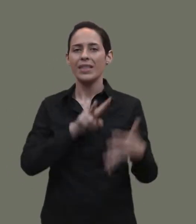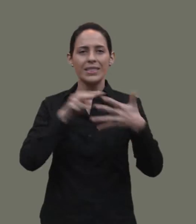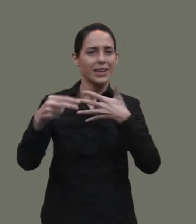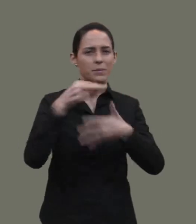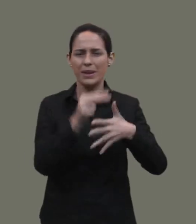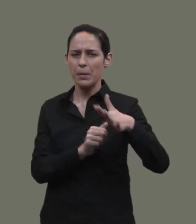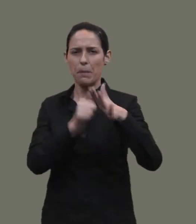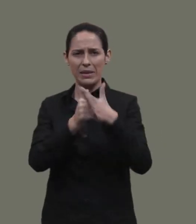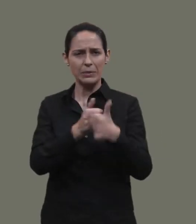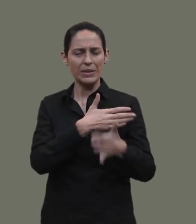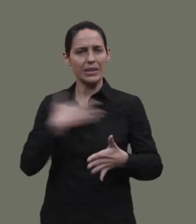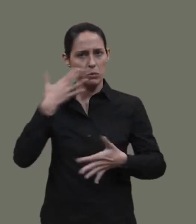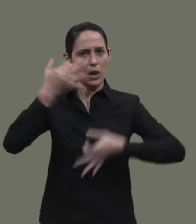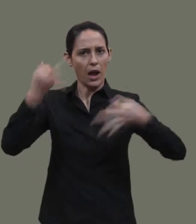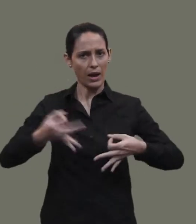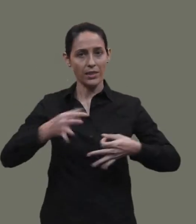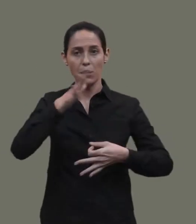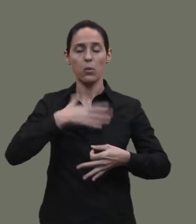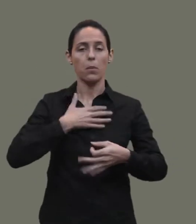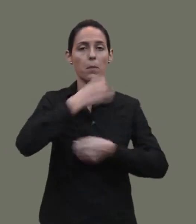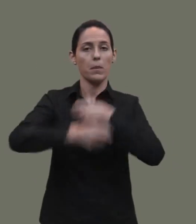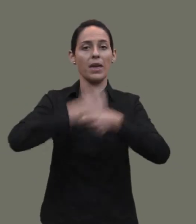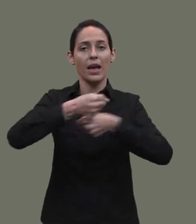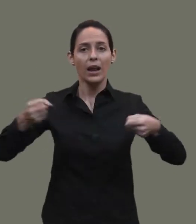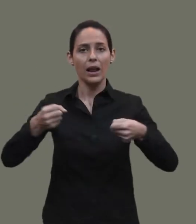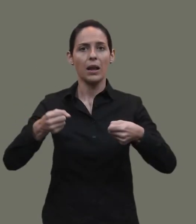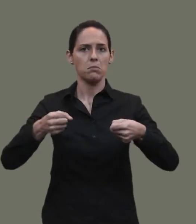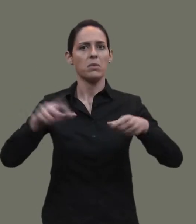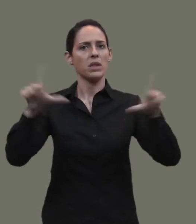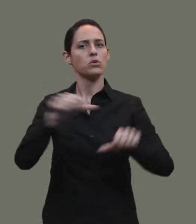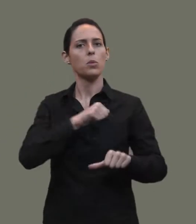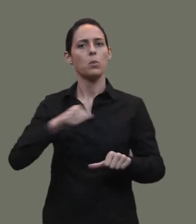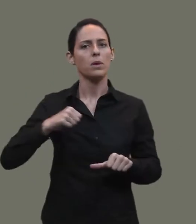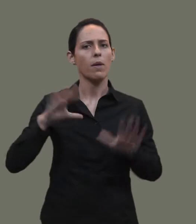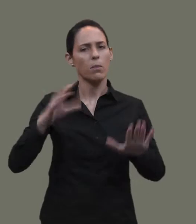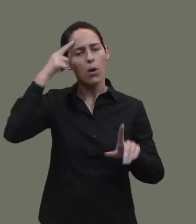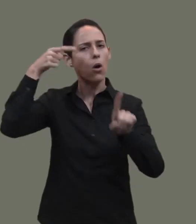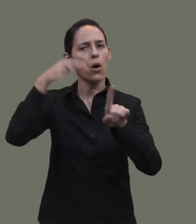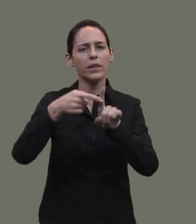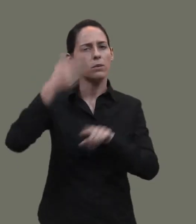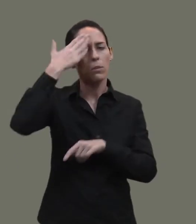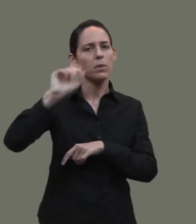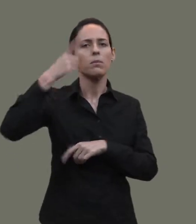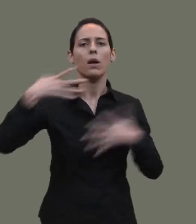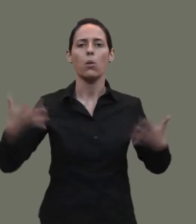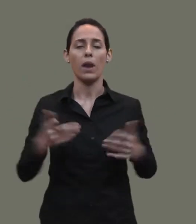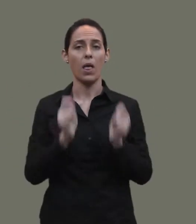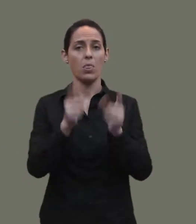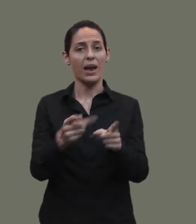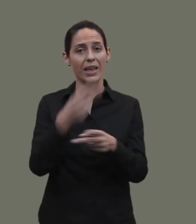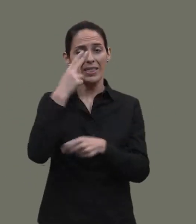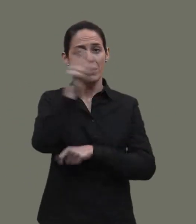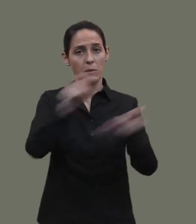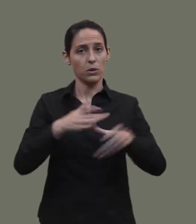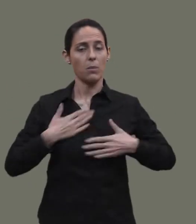transparencia y teniendo en cuenta que Sasturias Televisión es un canal privado cuyo motivo principal es servir a los intereses de Asturias